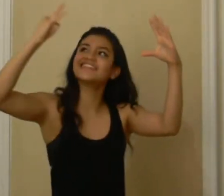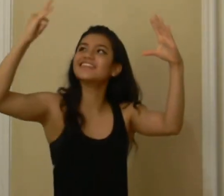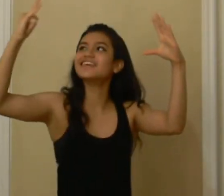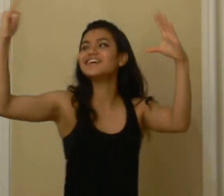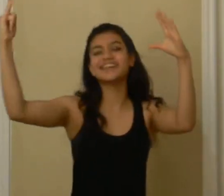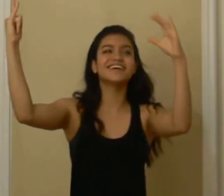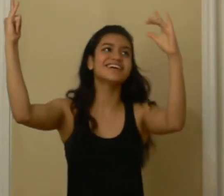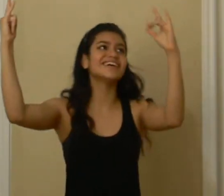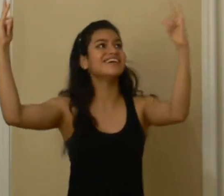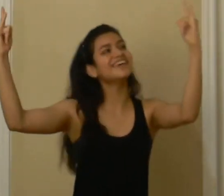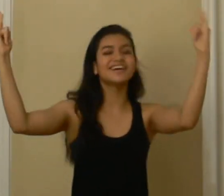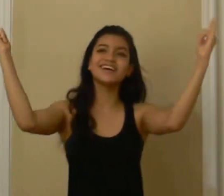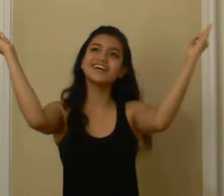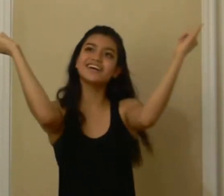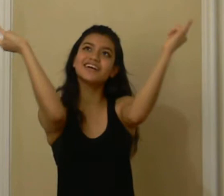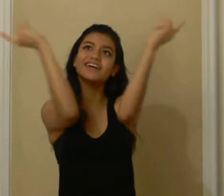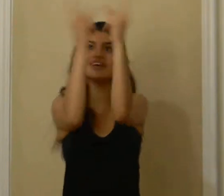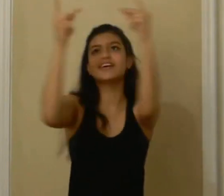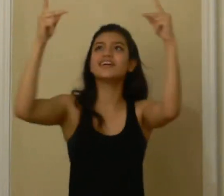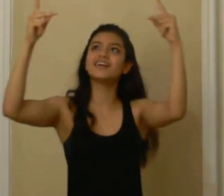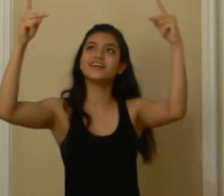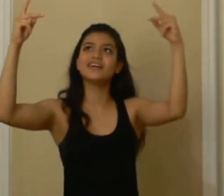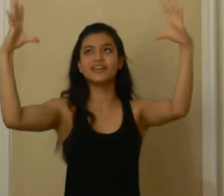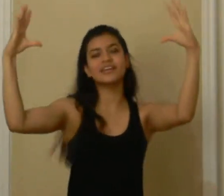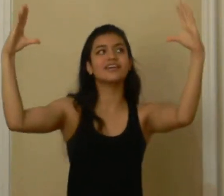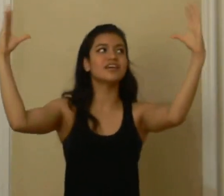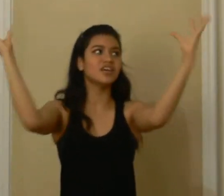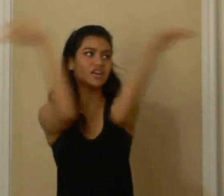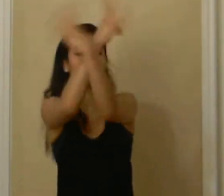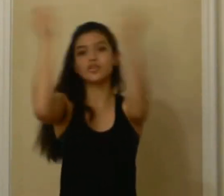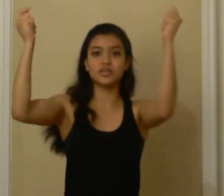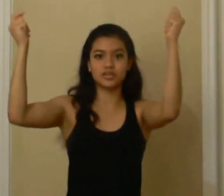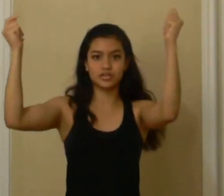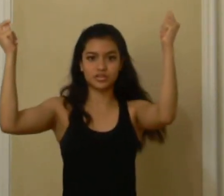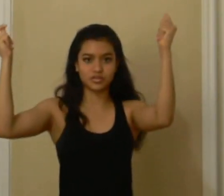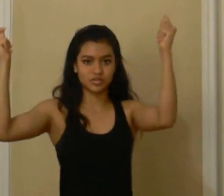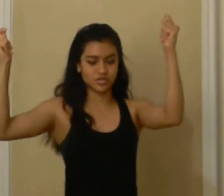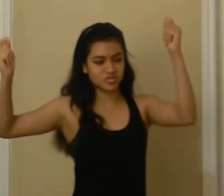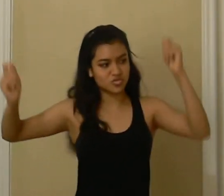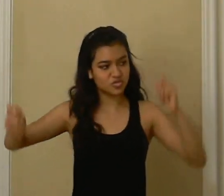amor No es perfecto